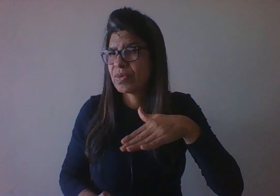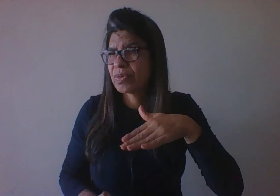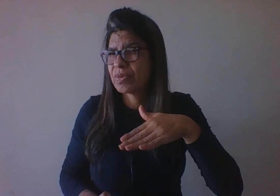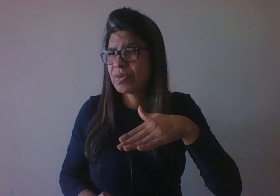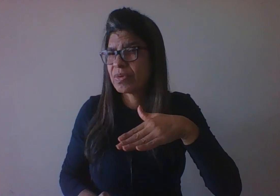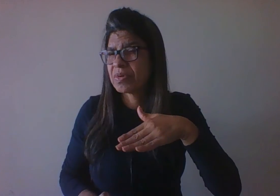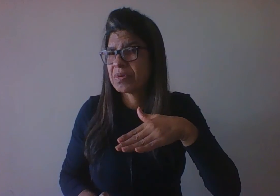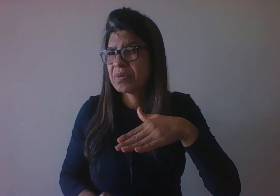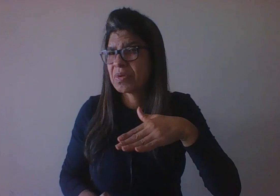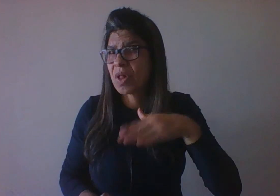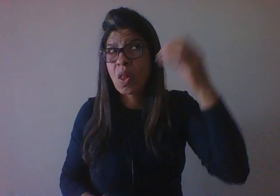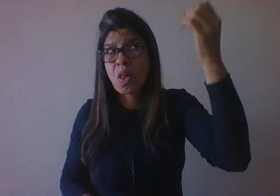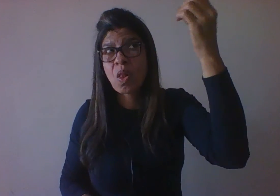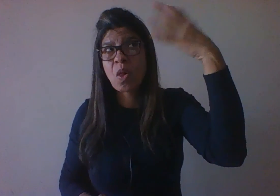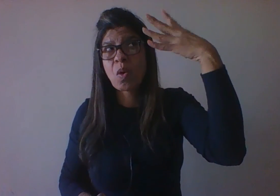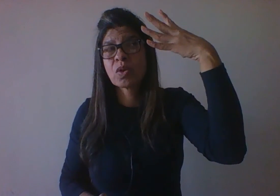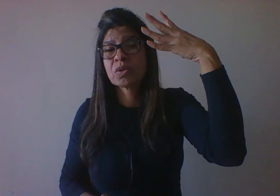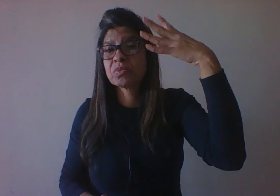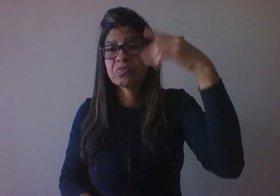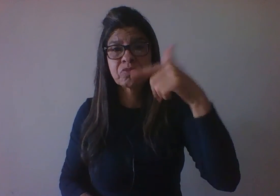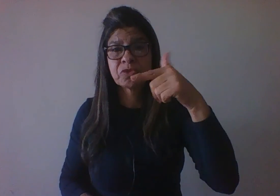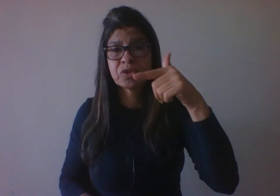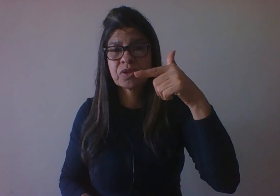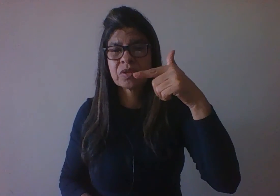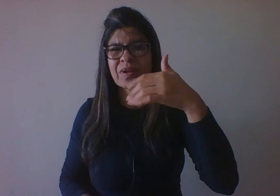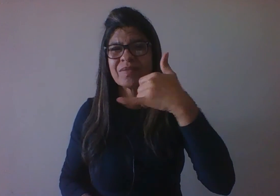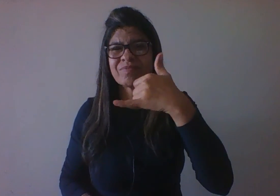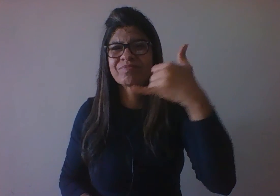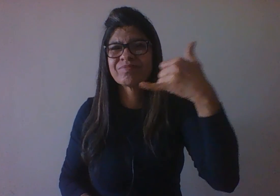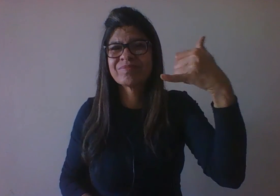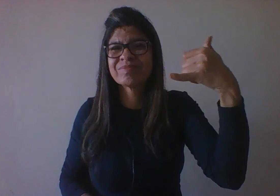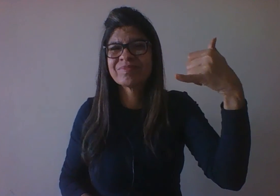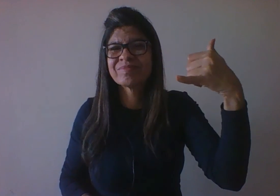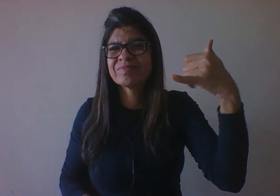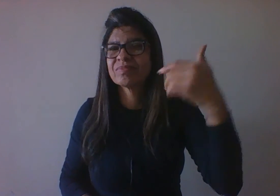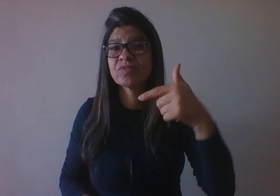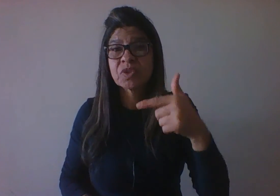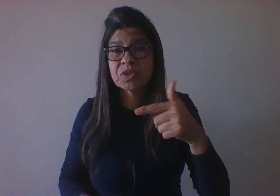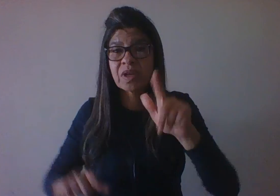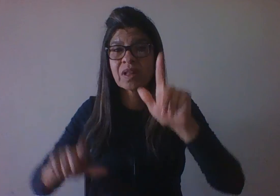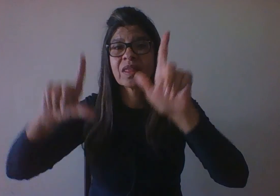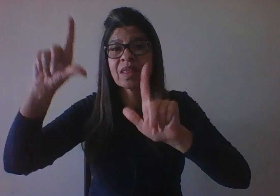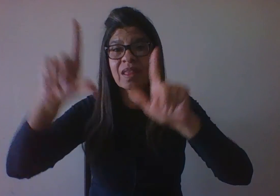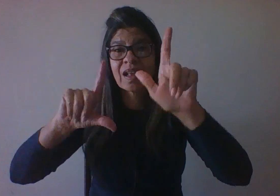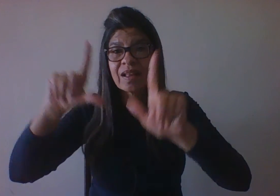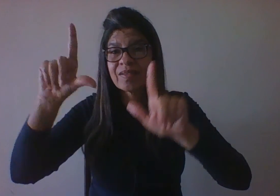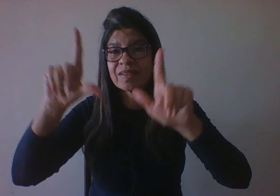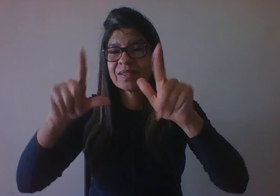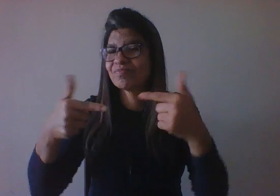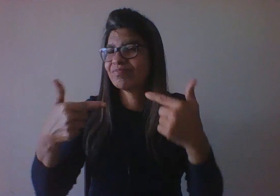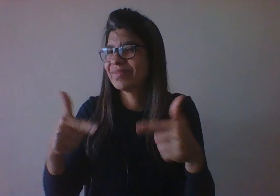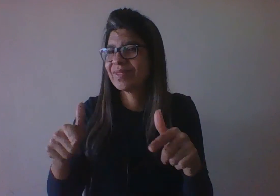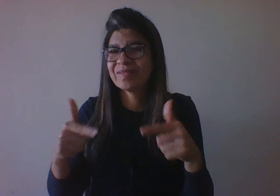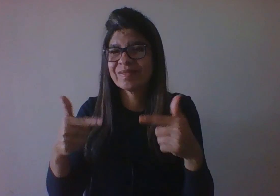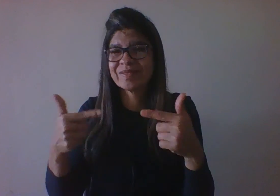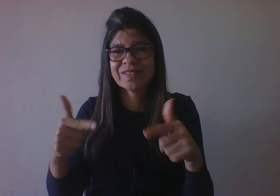elétrica. Muito provavelmente, a maior parte deles não tinha televisão. E, com certeza, nenhum deles tinha celular.